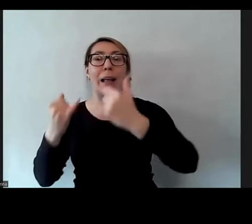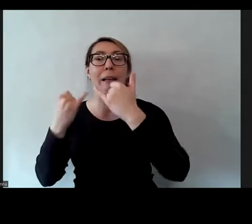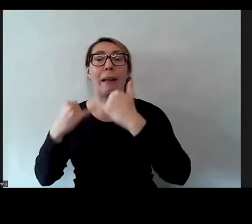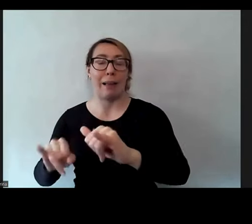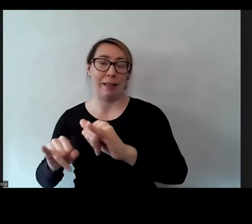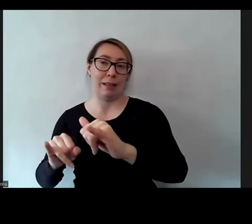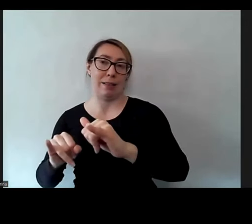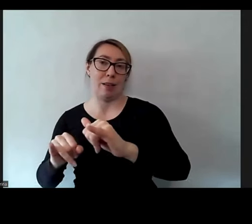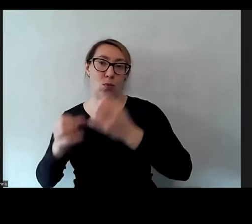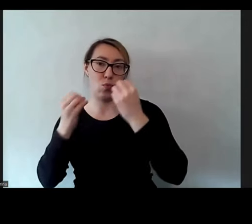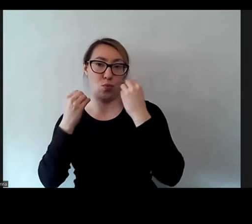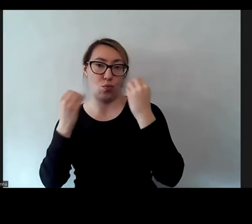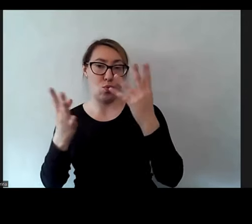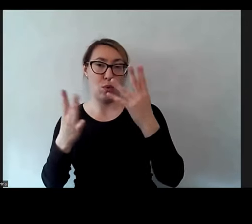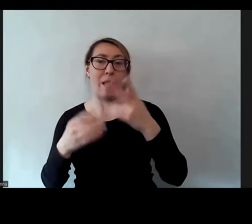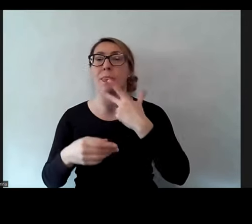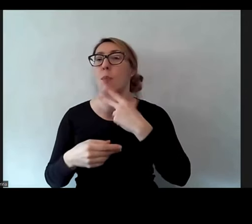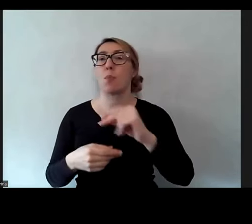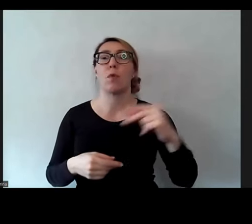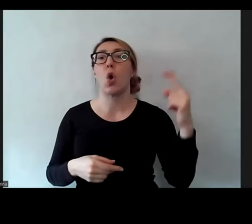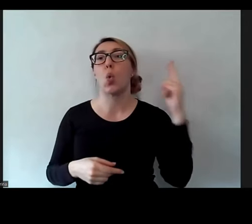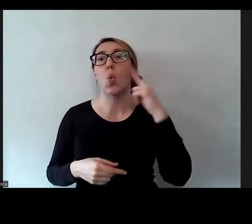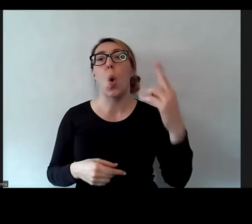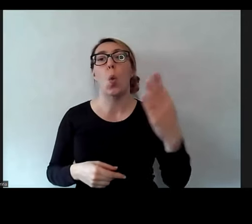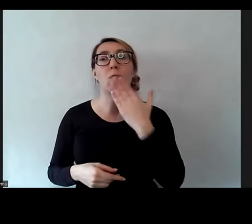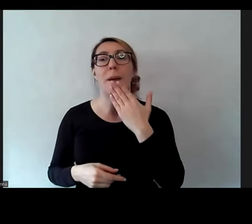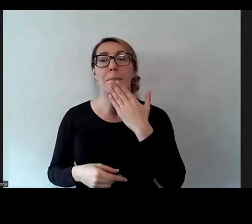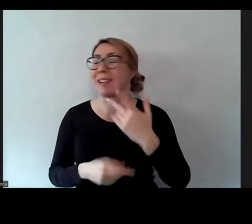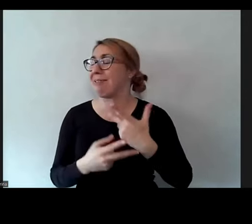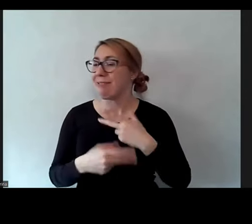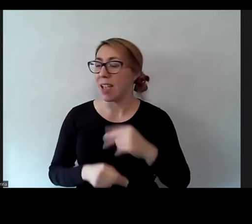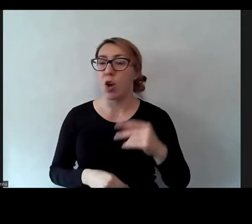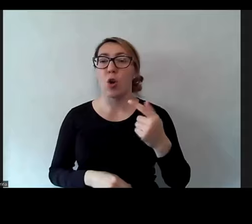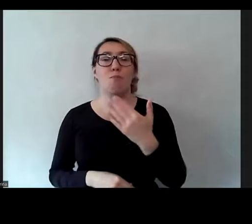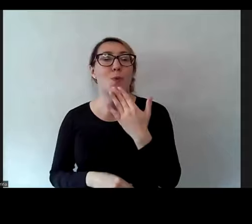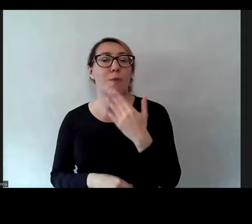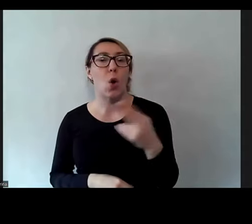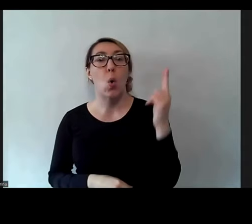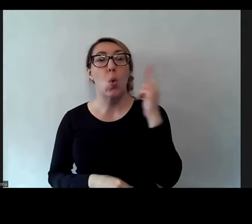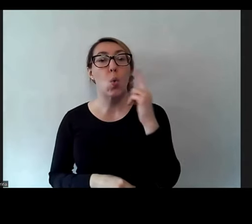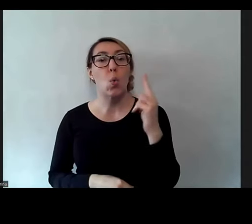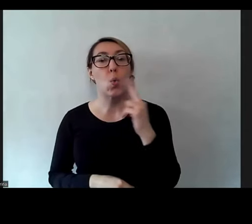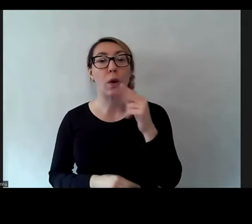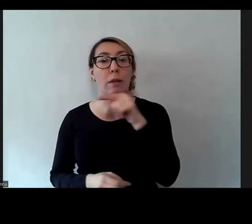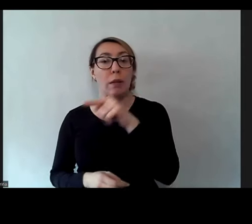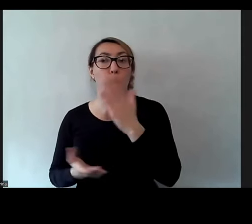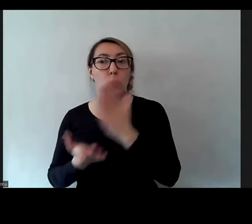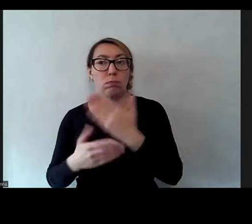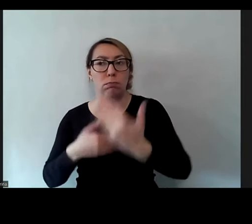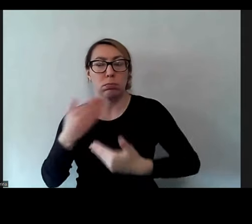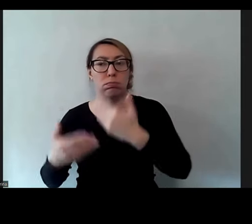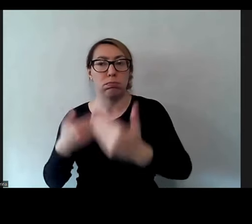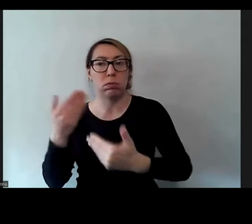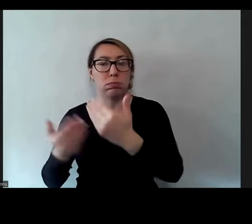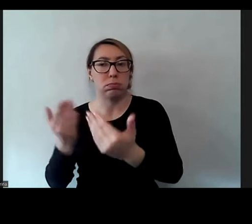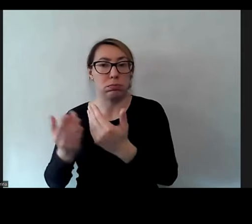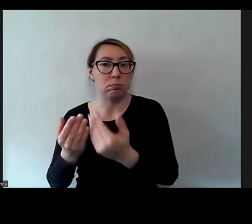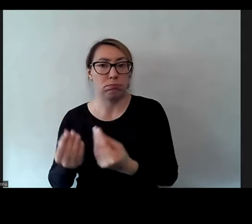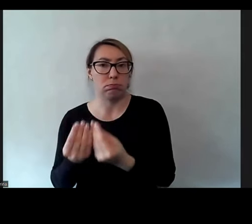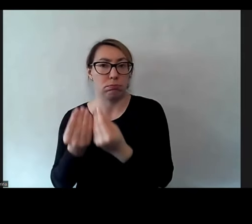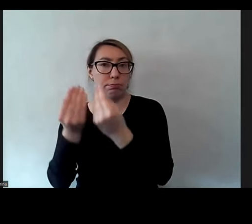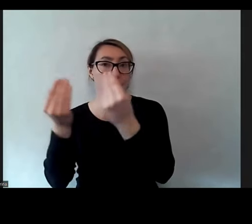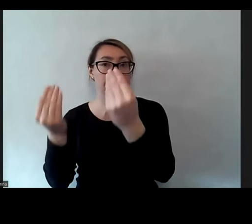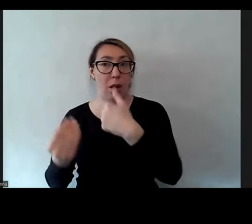głuchoniemy, mówimy głusi. I wiecie, tam się zadziewa tak dużo pozytywnych procesów, że jestem tak dumny z Uniwersytetu